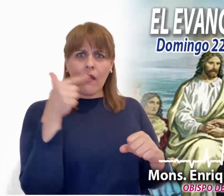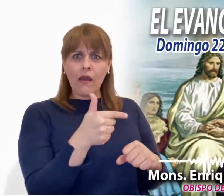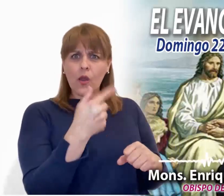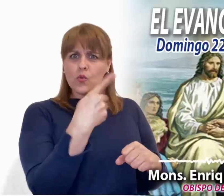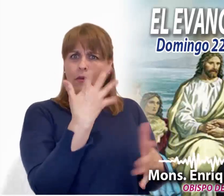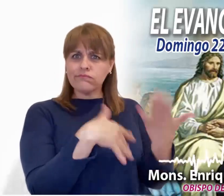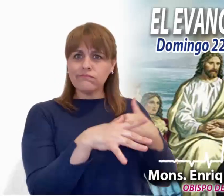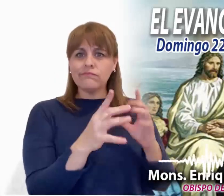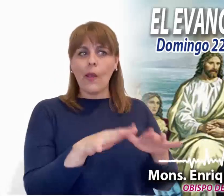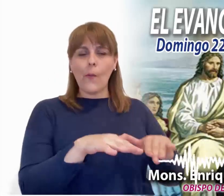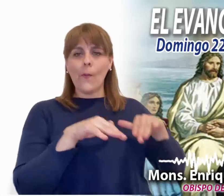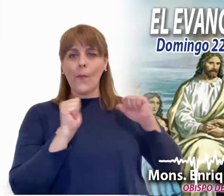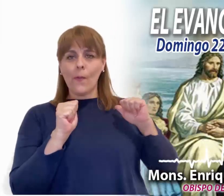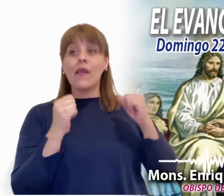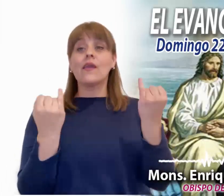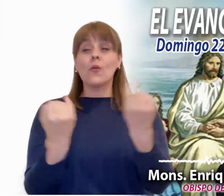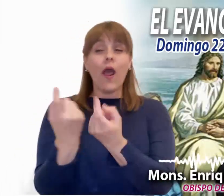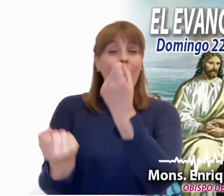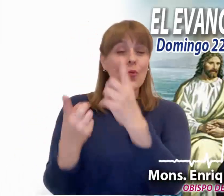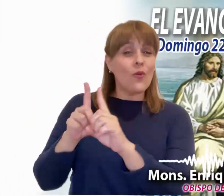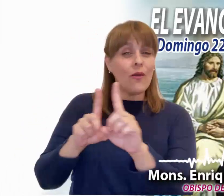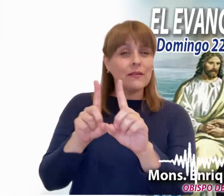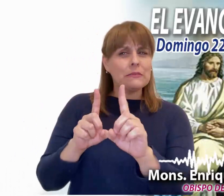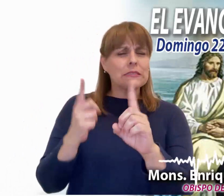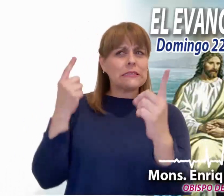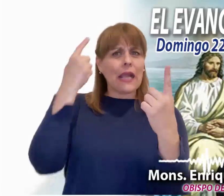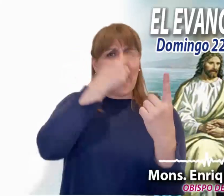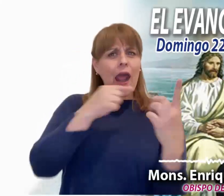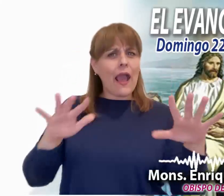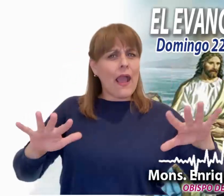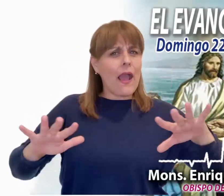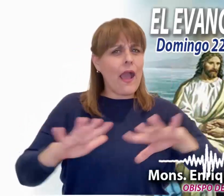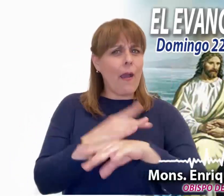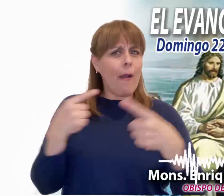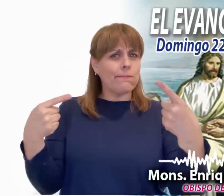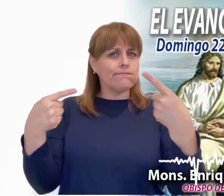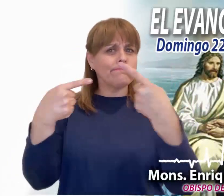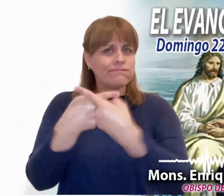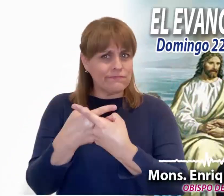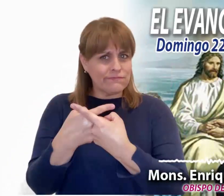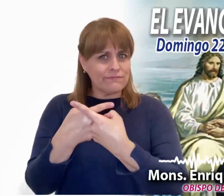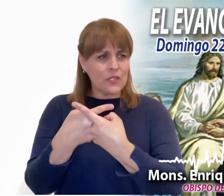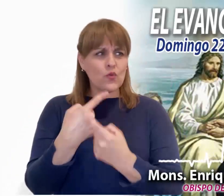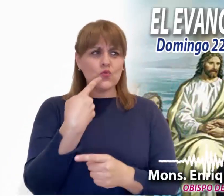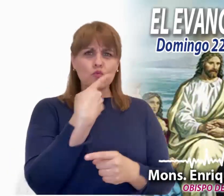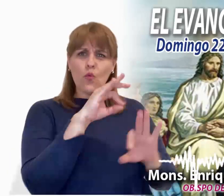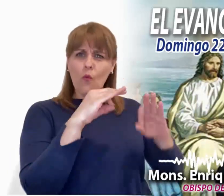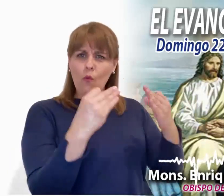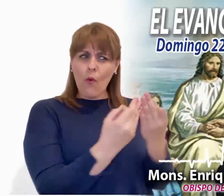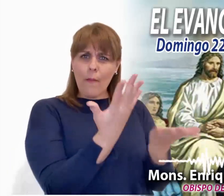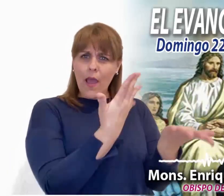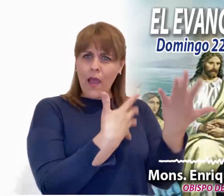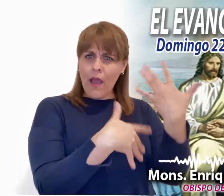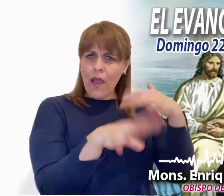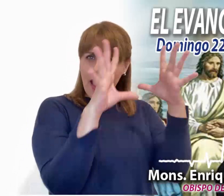sus más cercanos discípulos aparecen rostros llenos de dudas y contradicciones. Este modo de